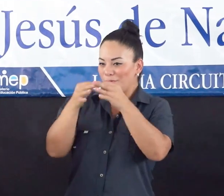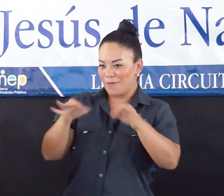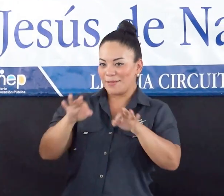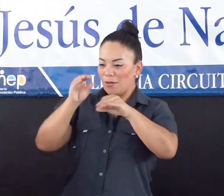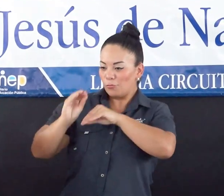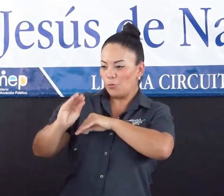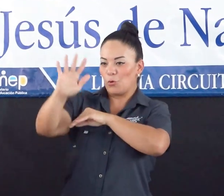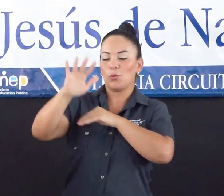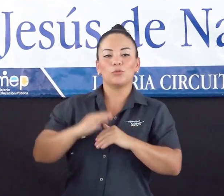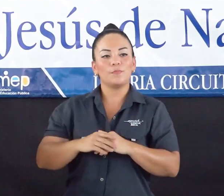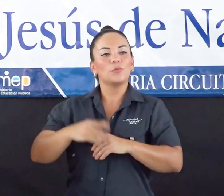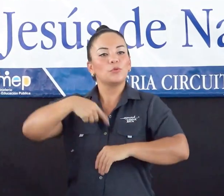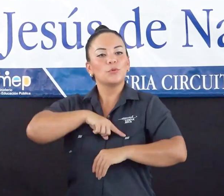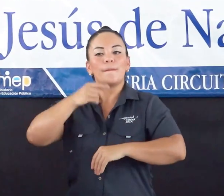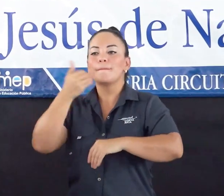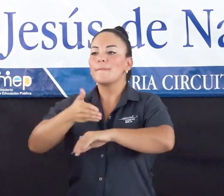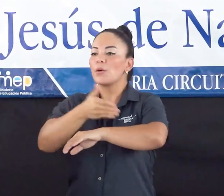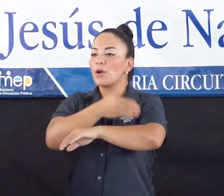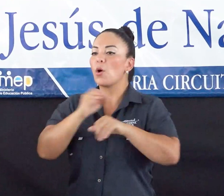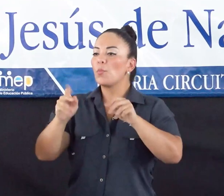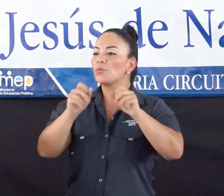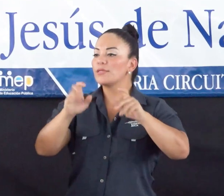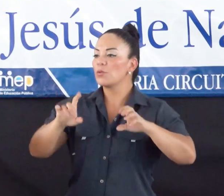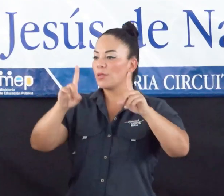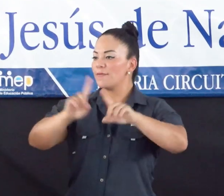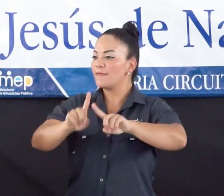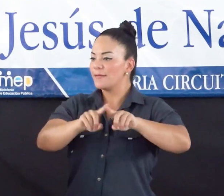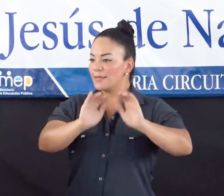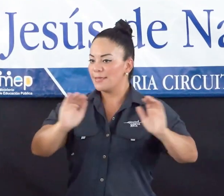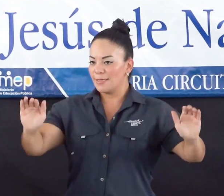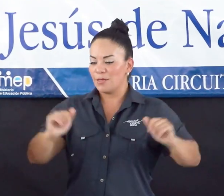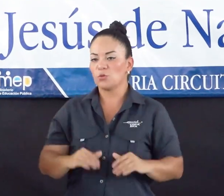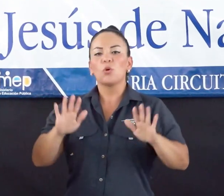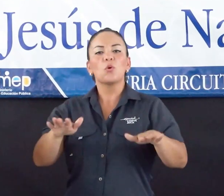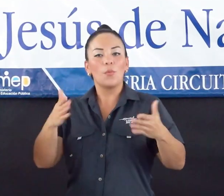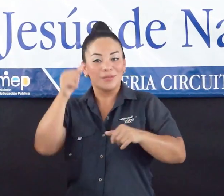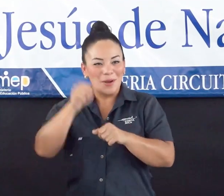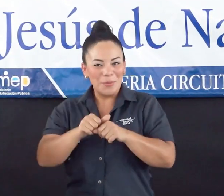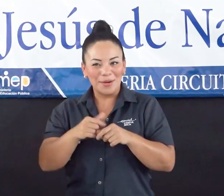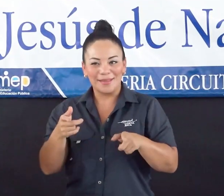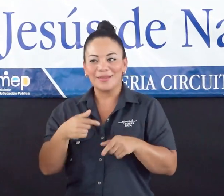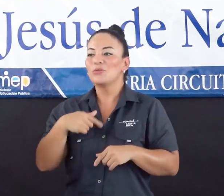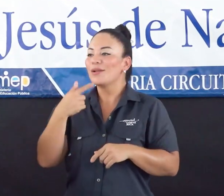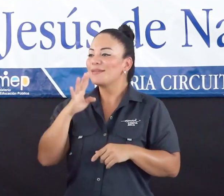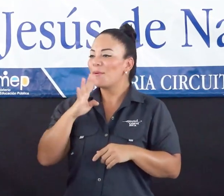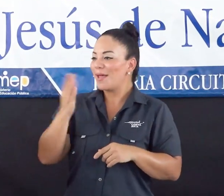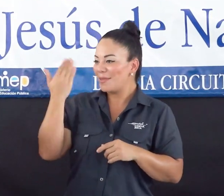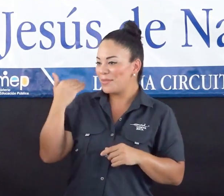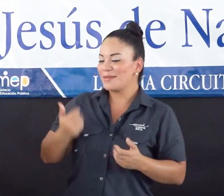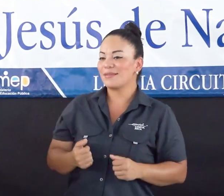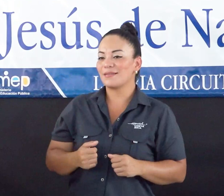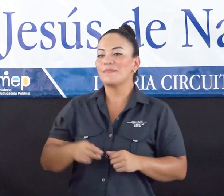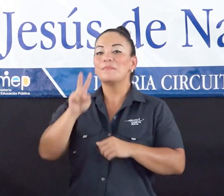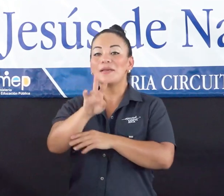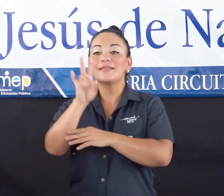digamos mejorar las oportunidades educativas de los niños mediante, ¿se acuerdan que les hablé de esto? La designación de